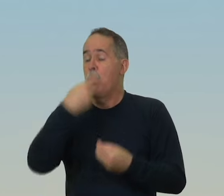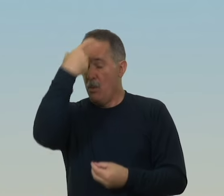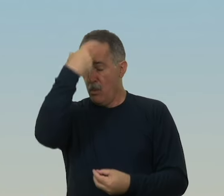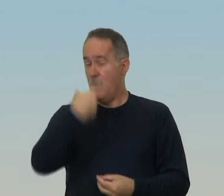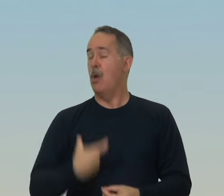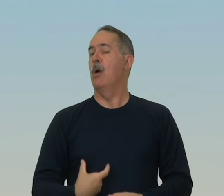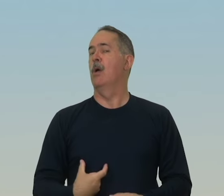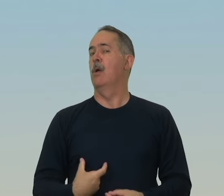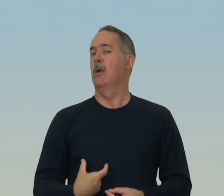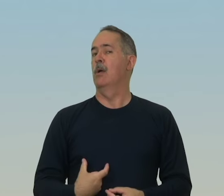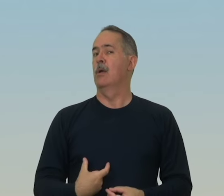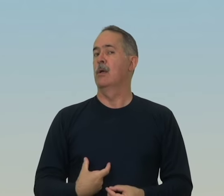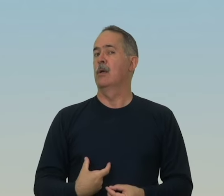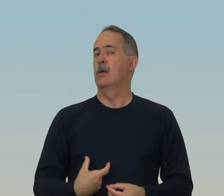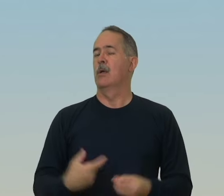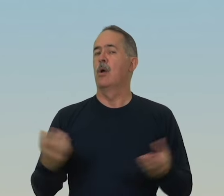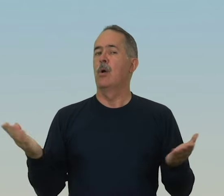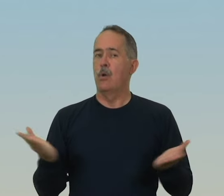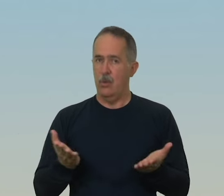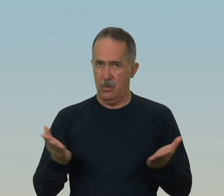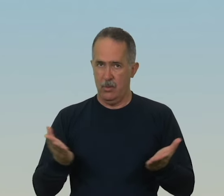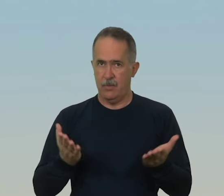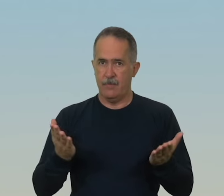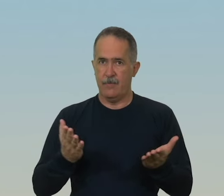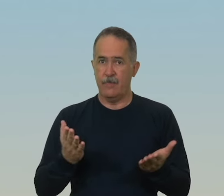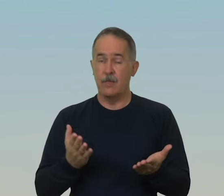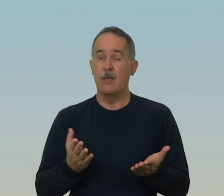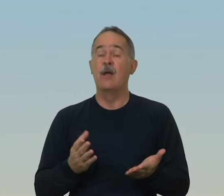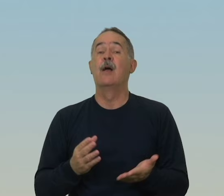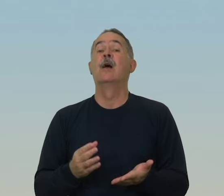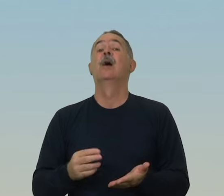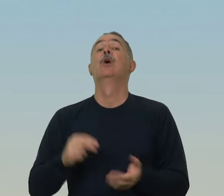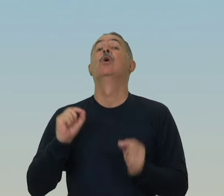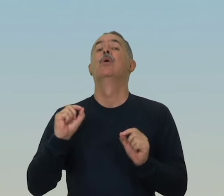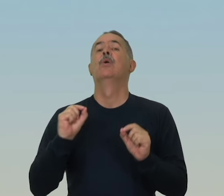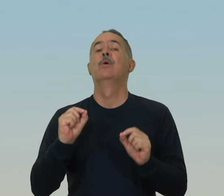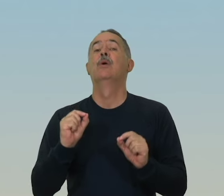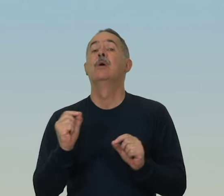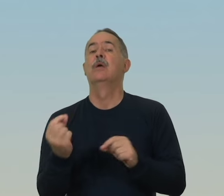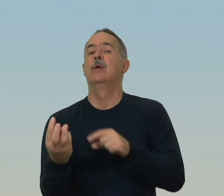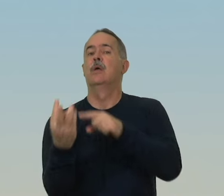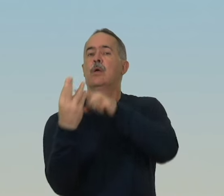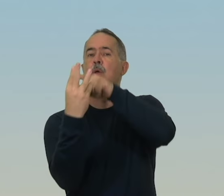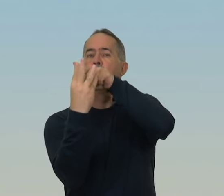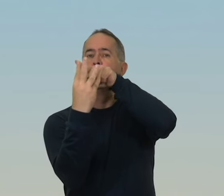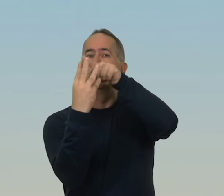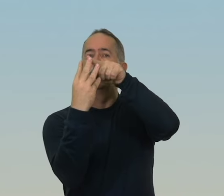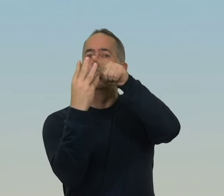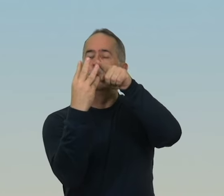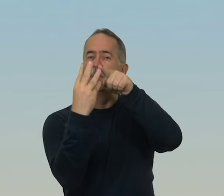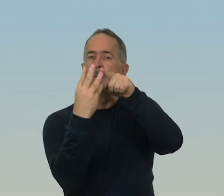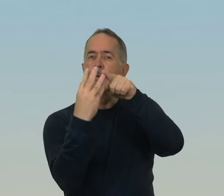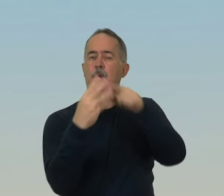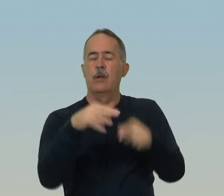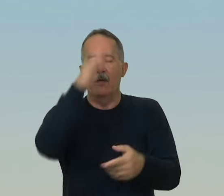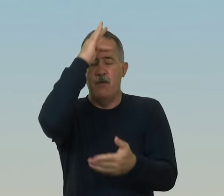conhecido. Atualmente, permanecem estas três coisas, fé,